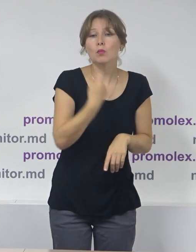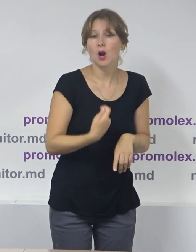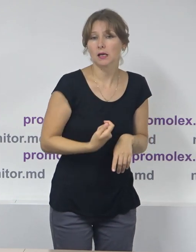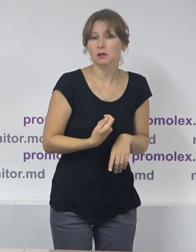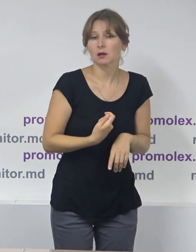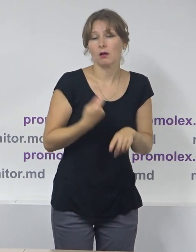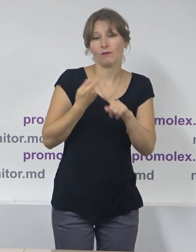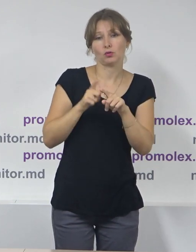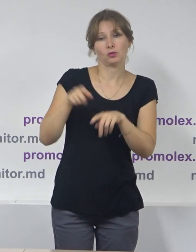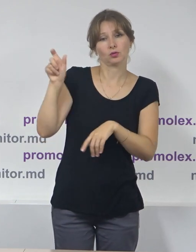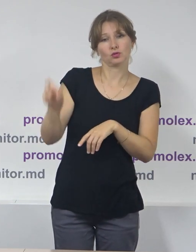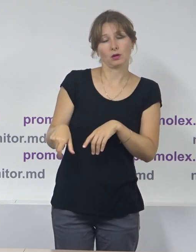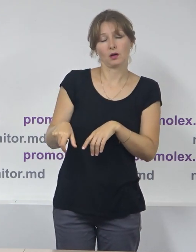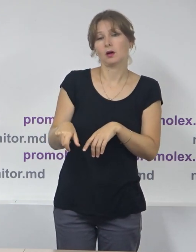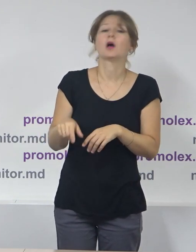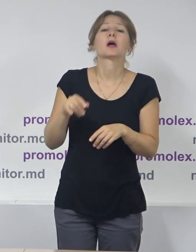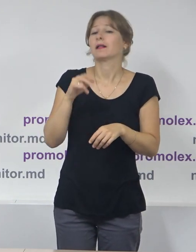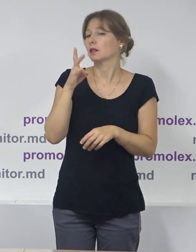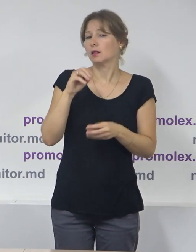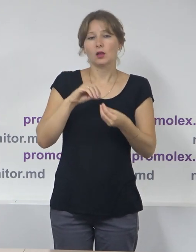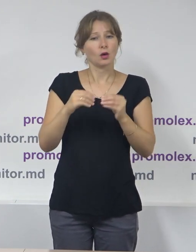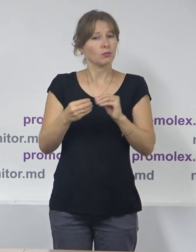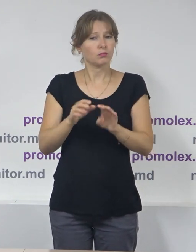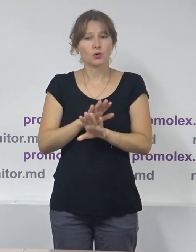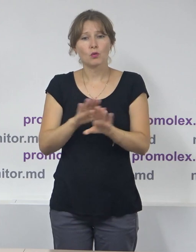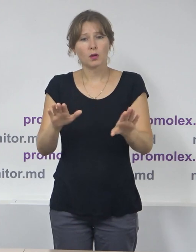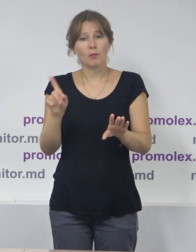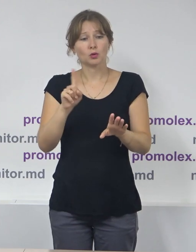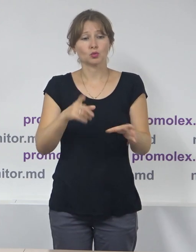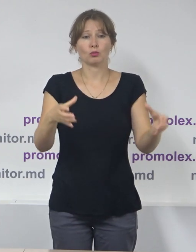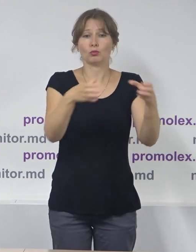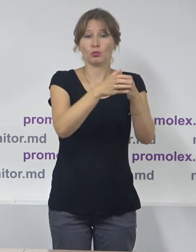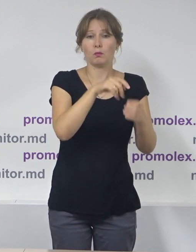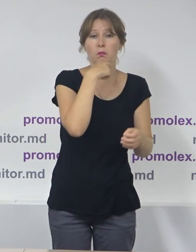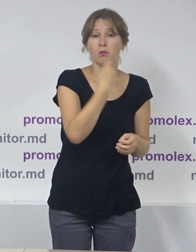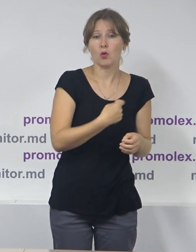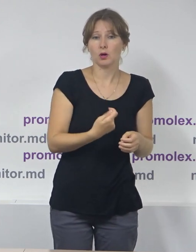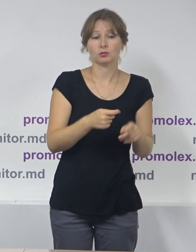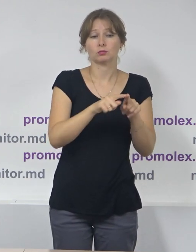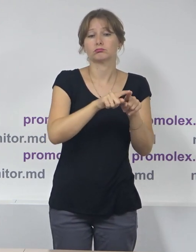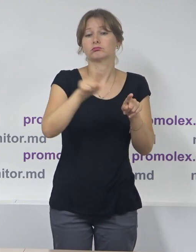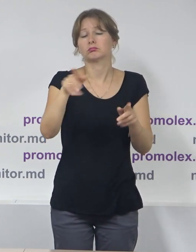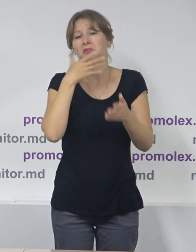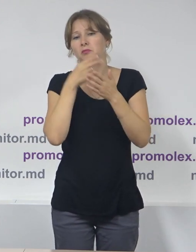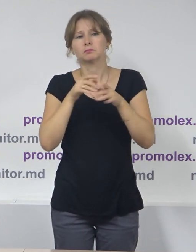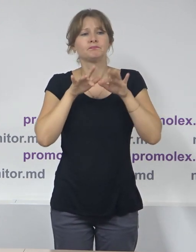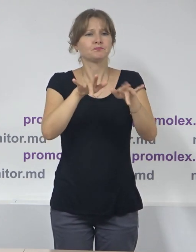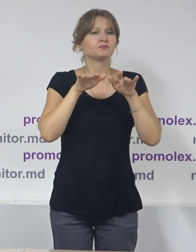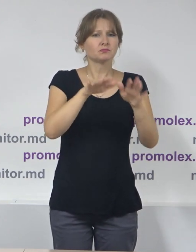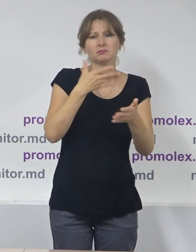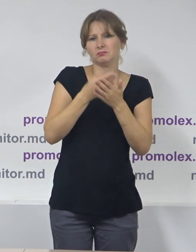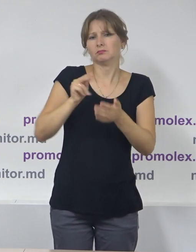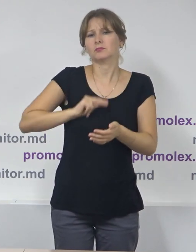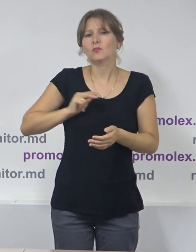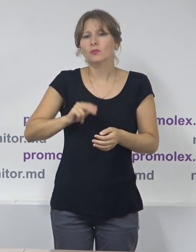a acelui candidat. Adică nu este o problemă în faptul că partidele politice în această perioadă să-și desfășoare activități politice de